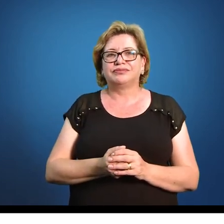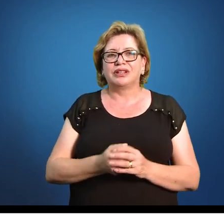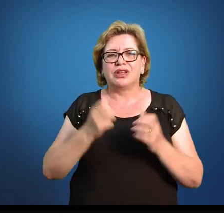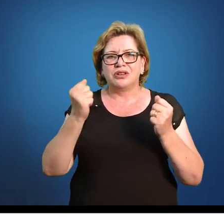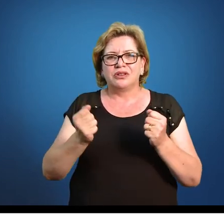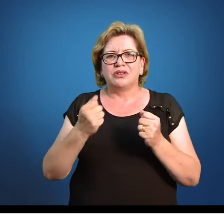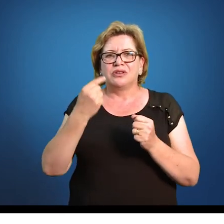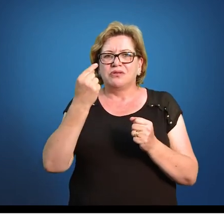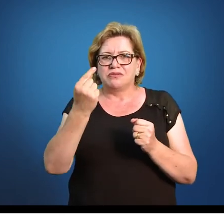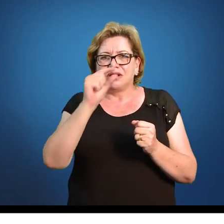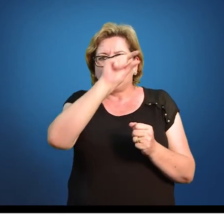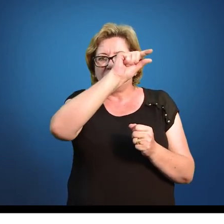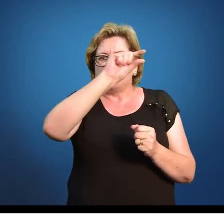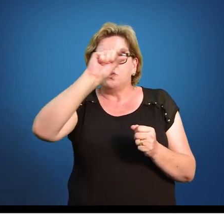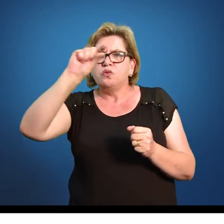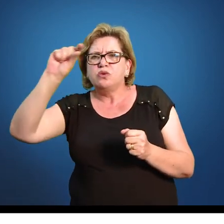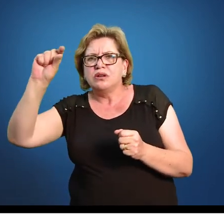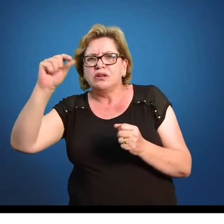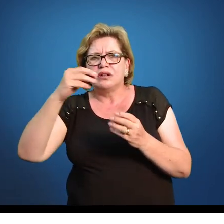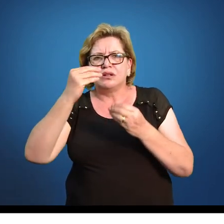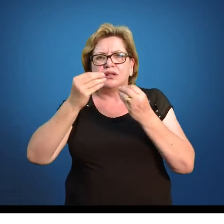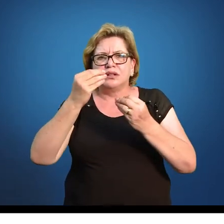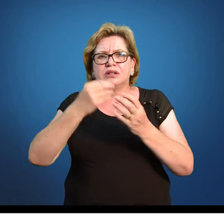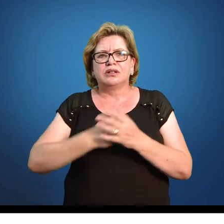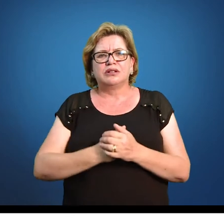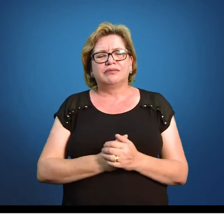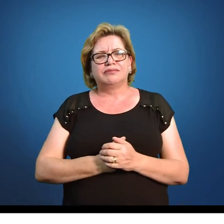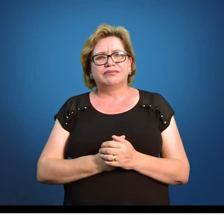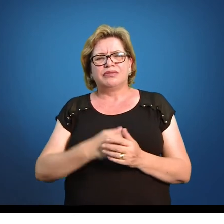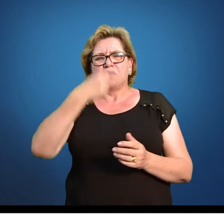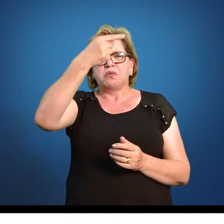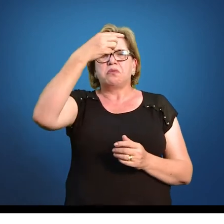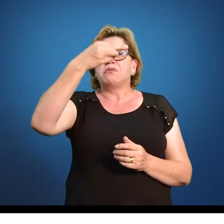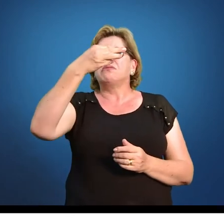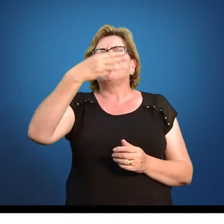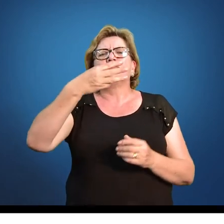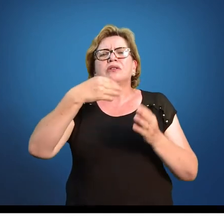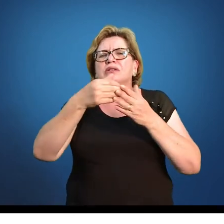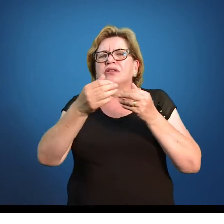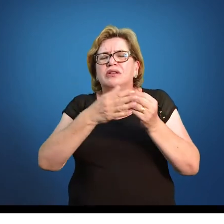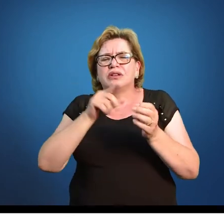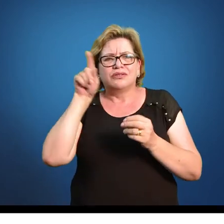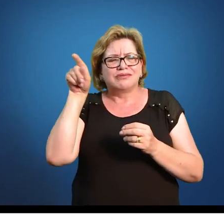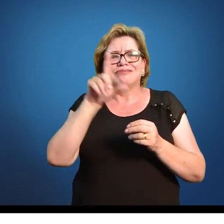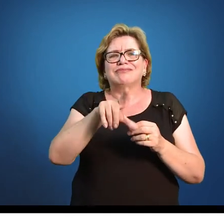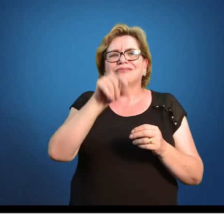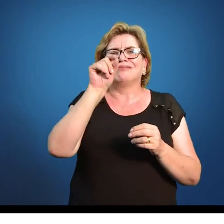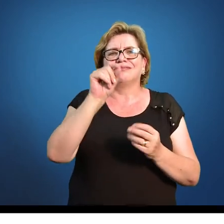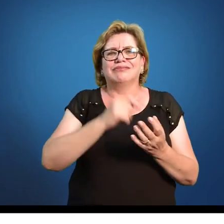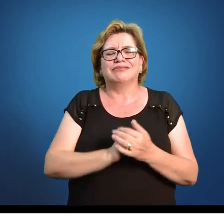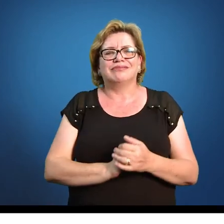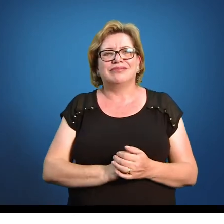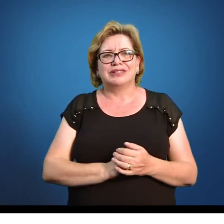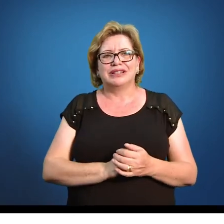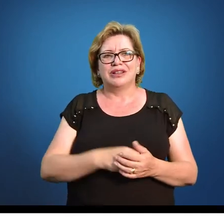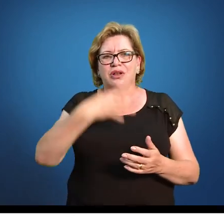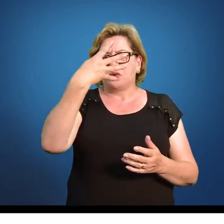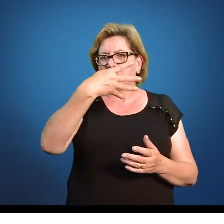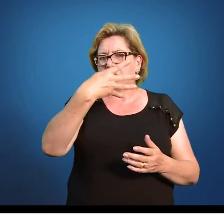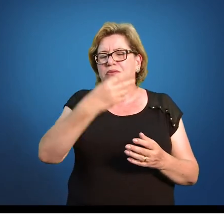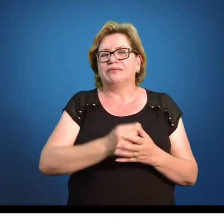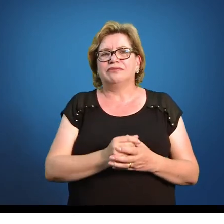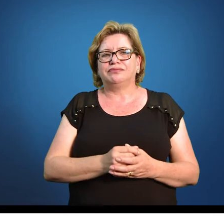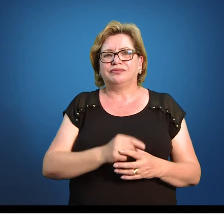Pode escolher uma linha aí, vamos interpretar tudo. Qualquer uma das linhas. Primeira, segunda, terceira, quarta, quinta, sexta, você que escolhe. A quarta linha.